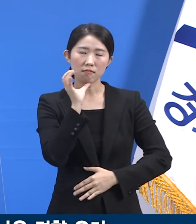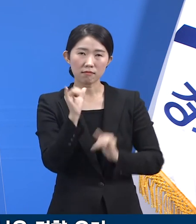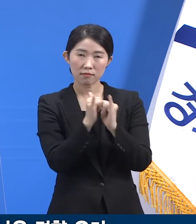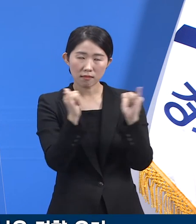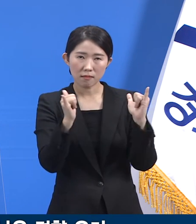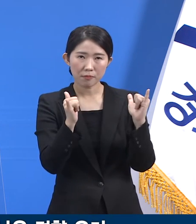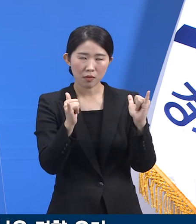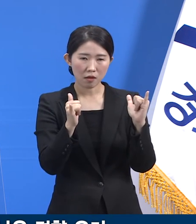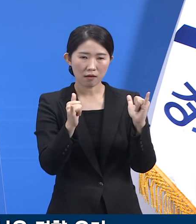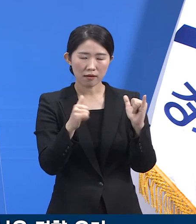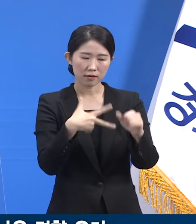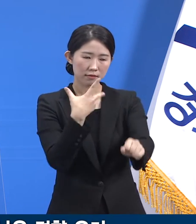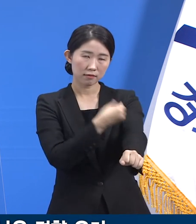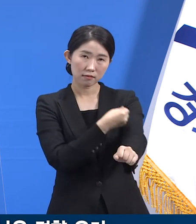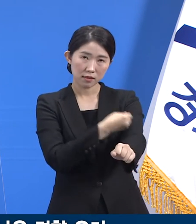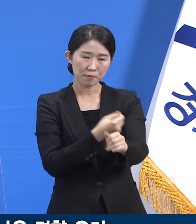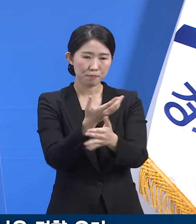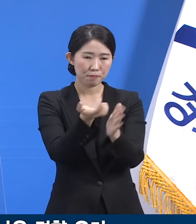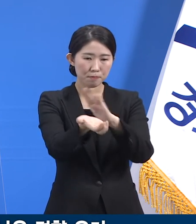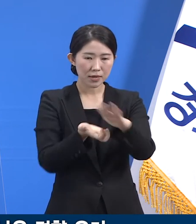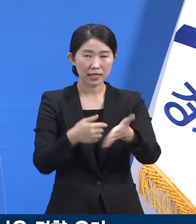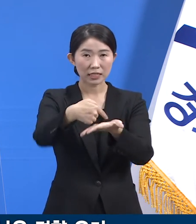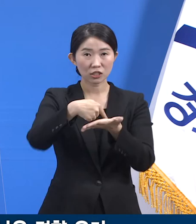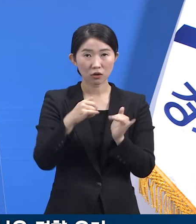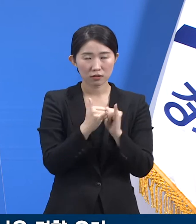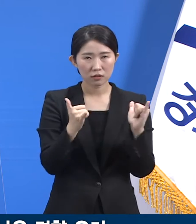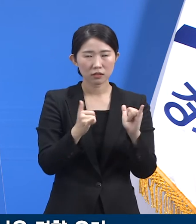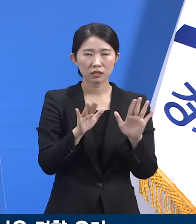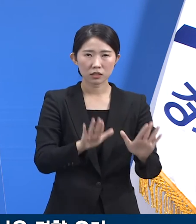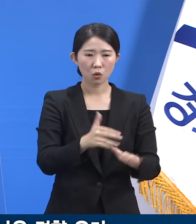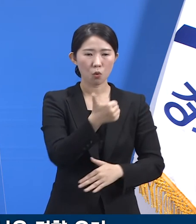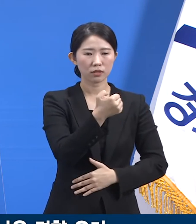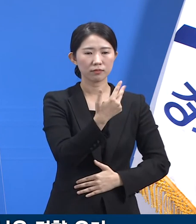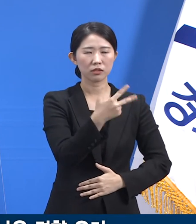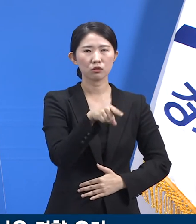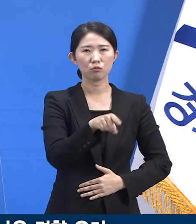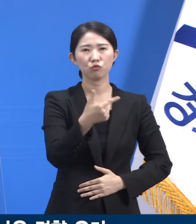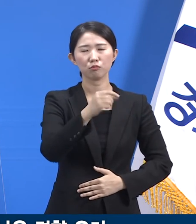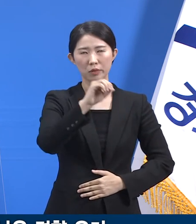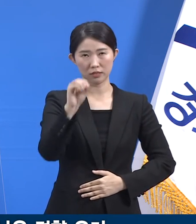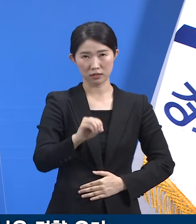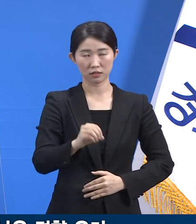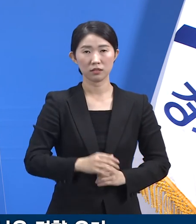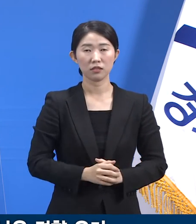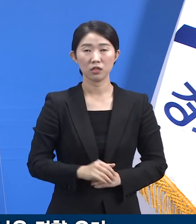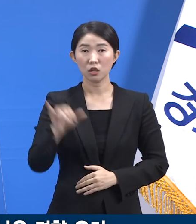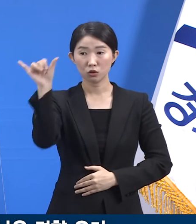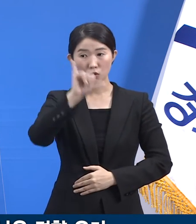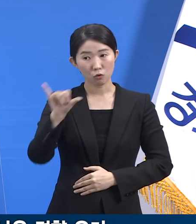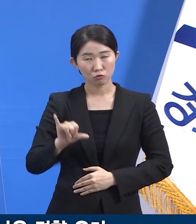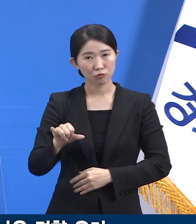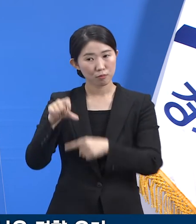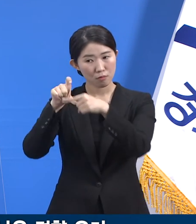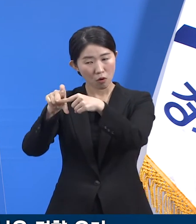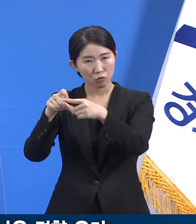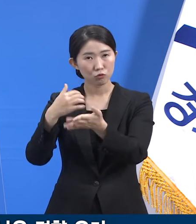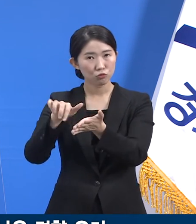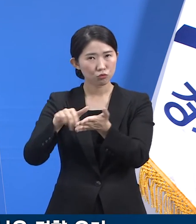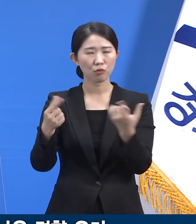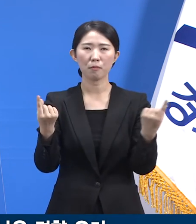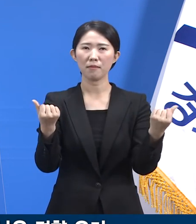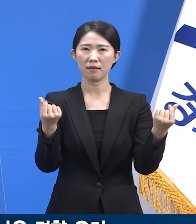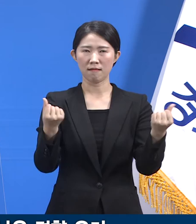코로나19 예방접종 사전예약률은 평균 57.6%입니다. 전국 평균값과 유사합니다.